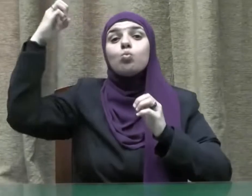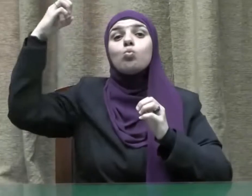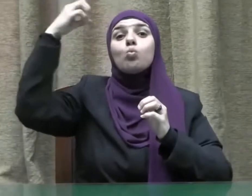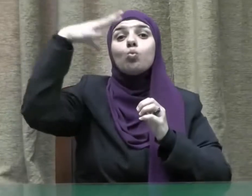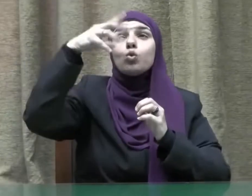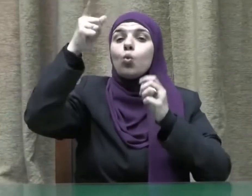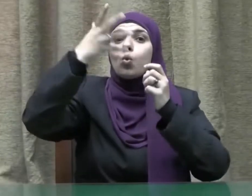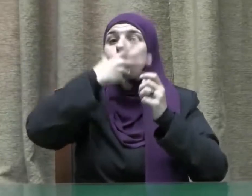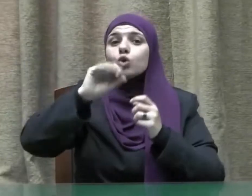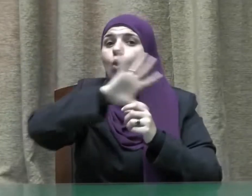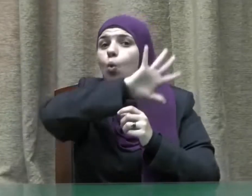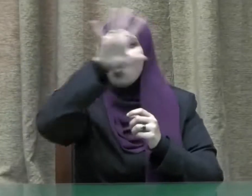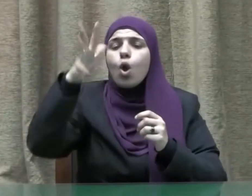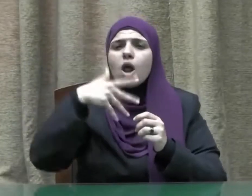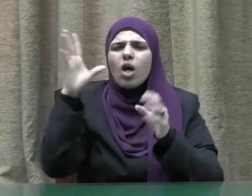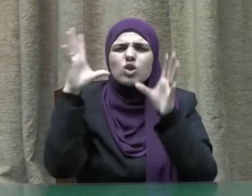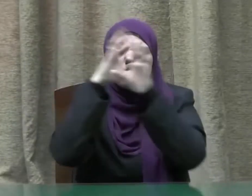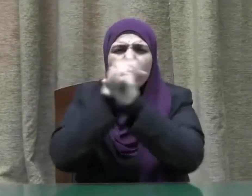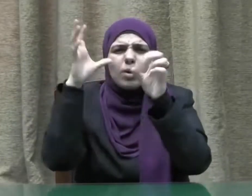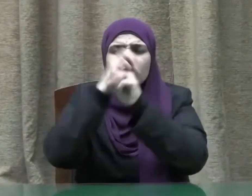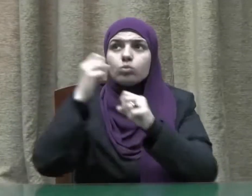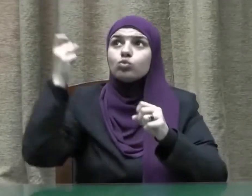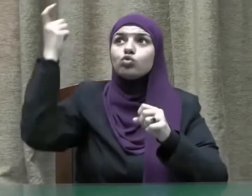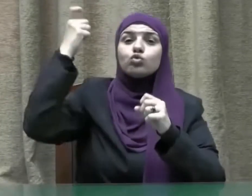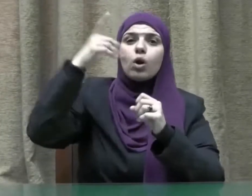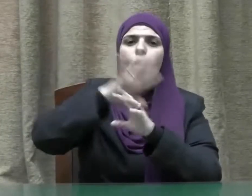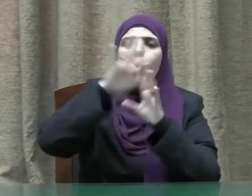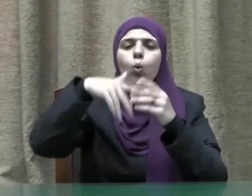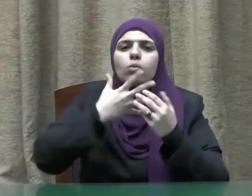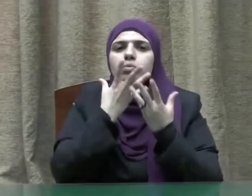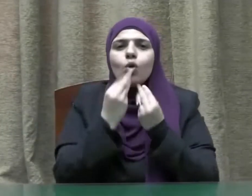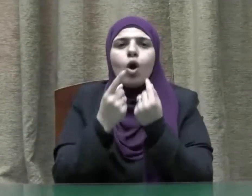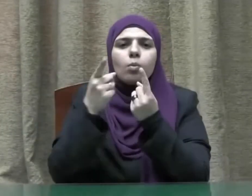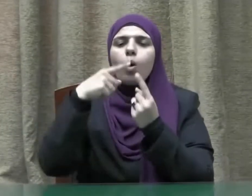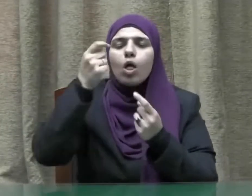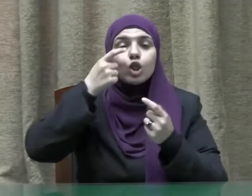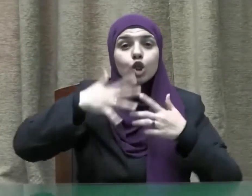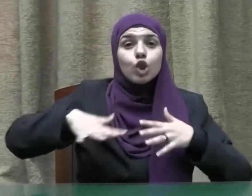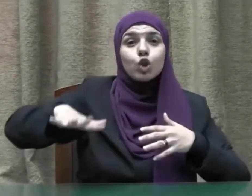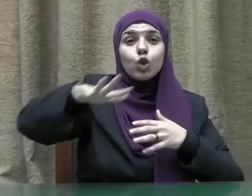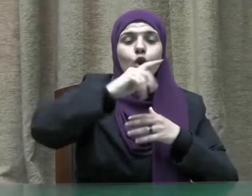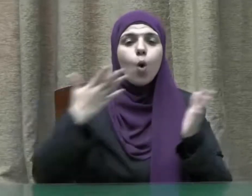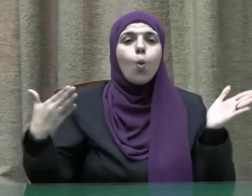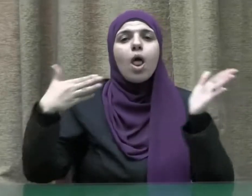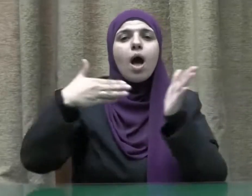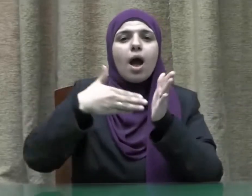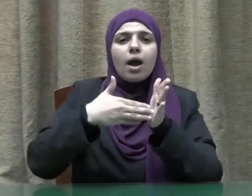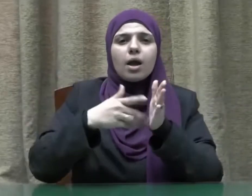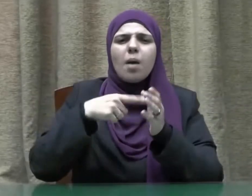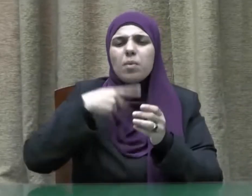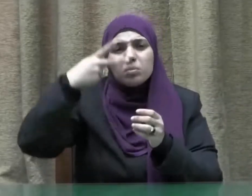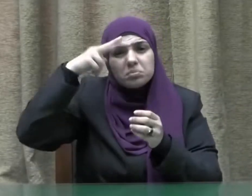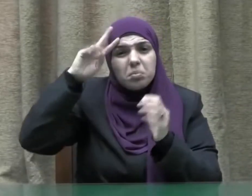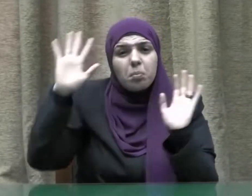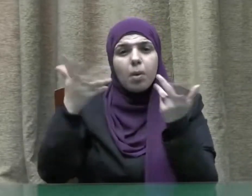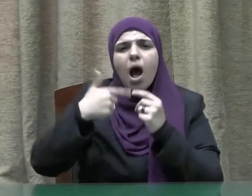وجهك الذي أشرقت له الظلمات وصالح عليه أمر الدنيا والآخرة من أن